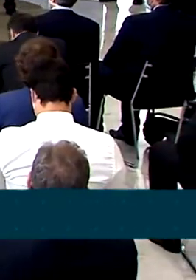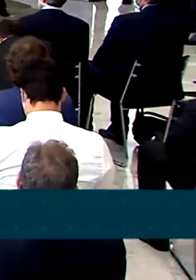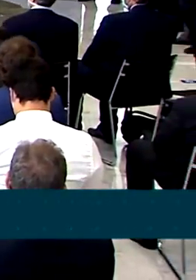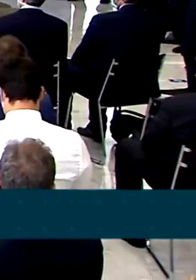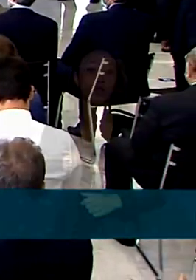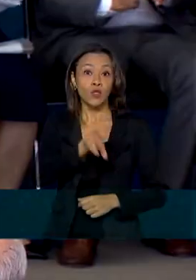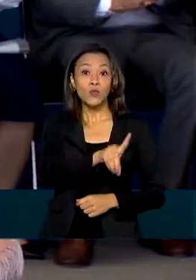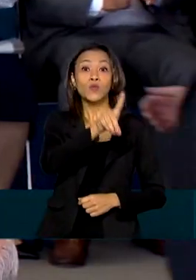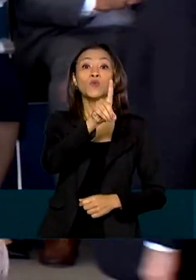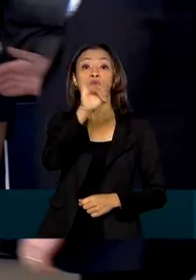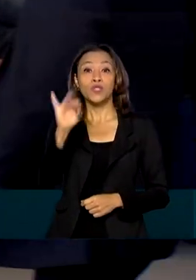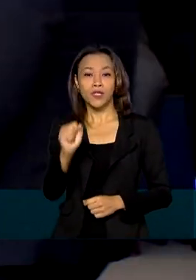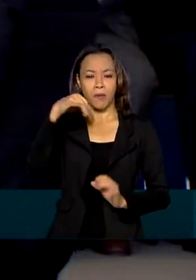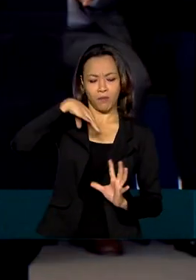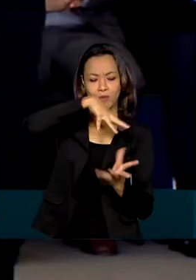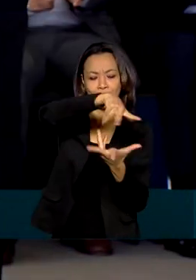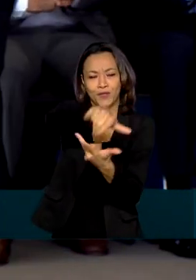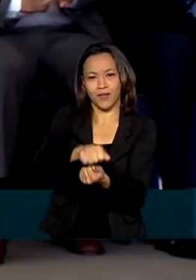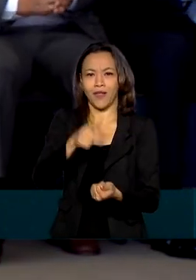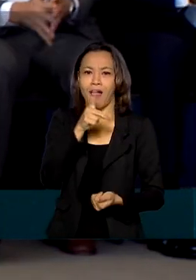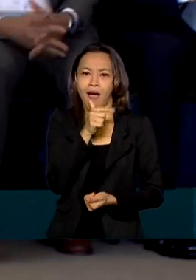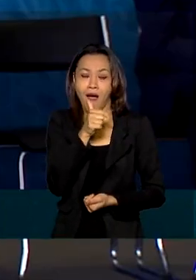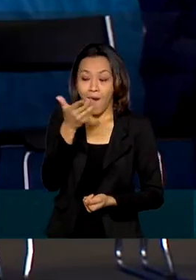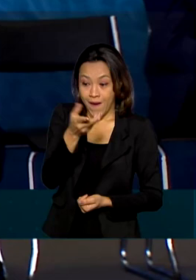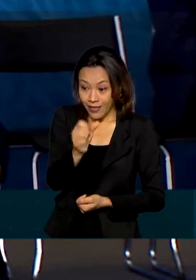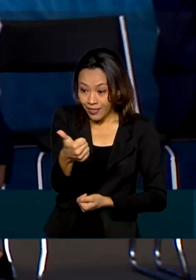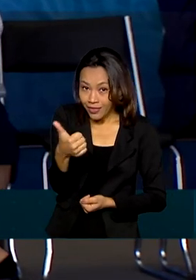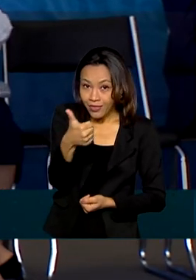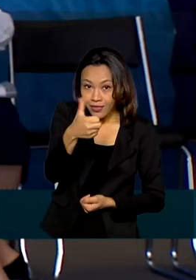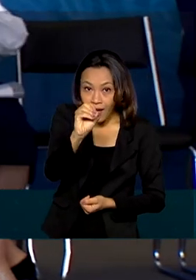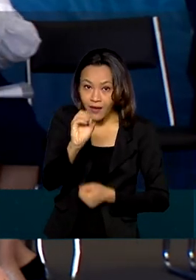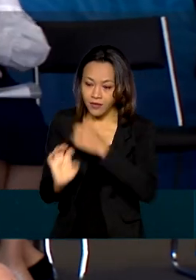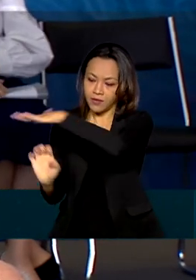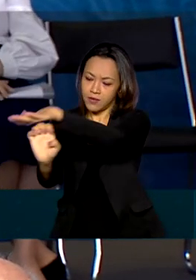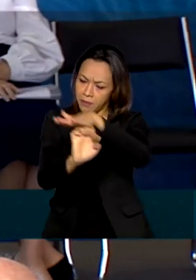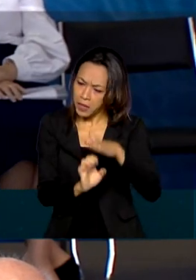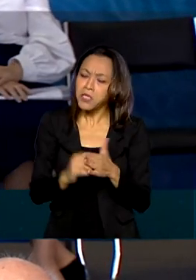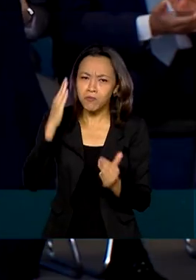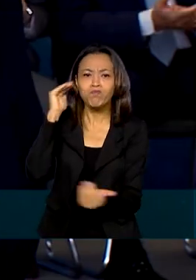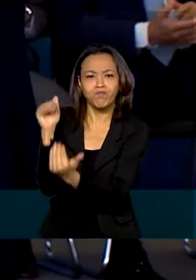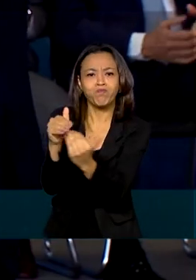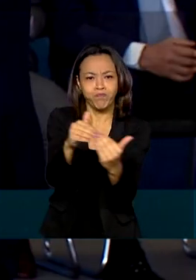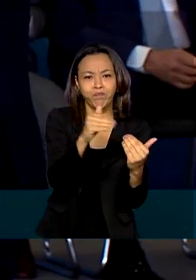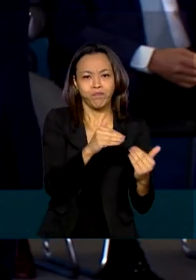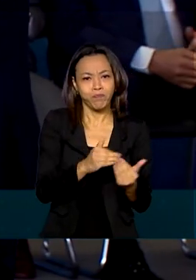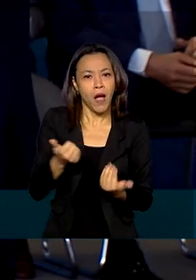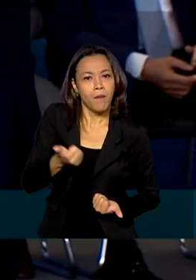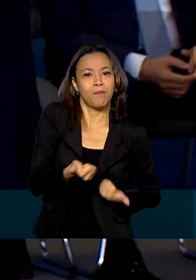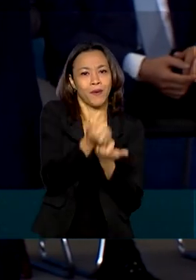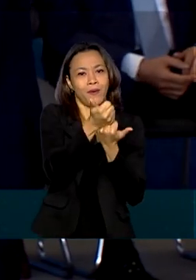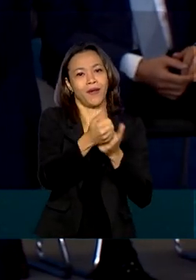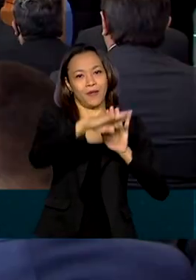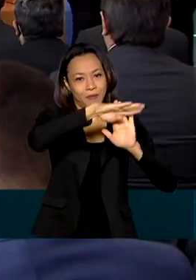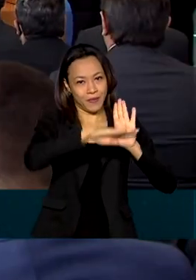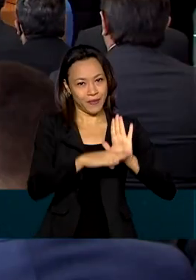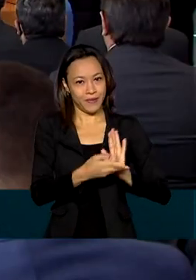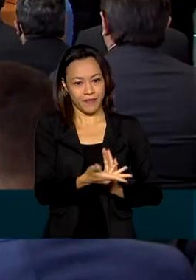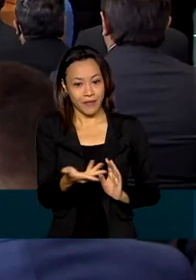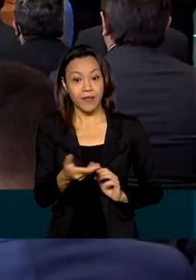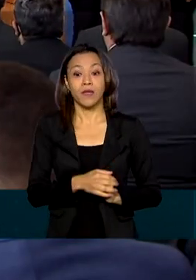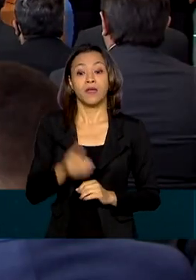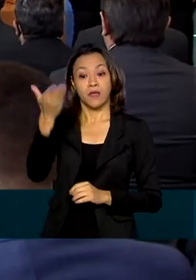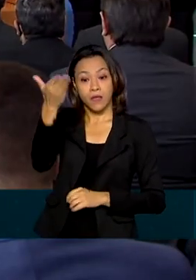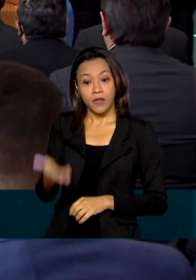Dia Mundial da Água, dez empresas formalizaram as parcerias para investir nas ações do programa. O